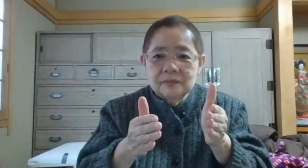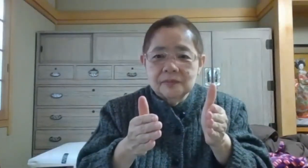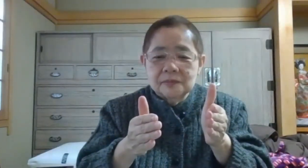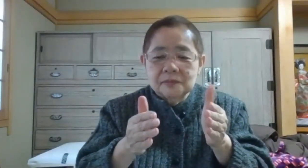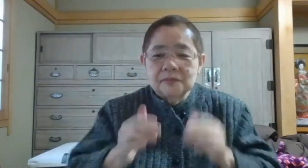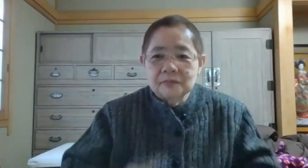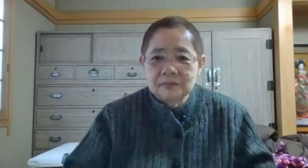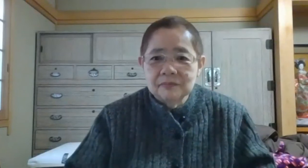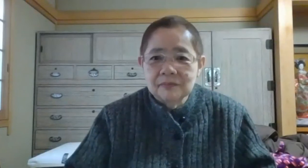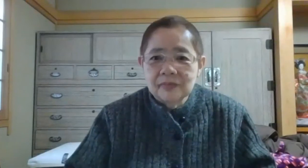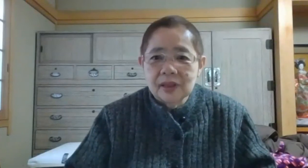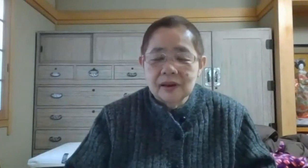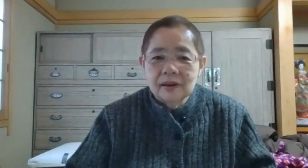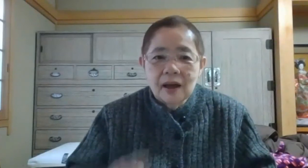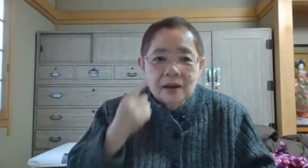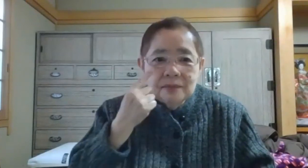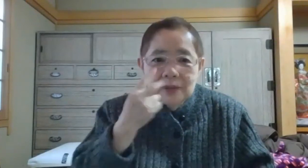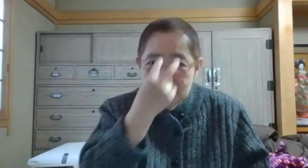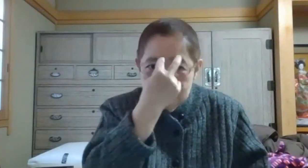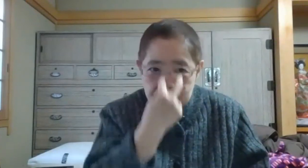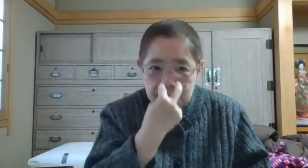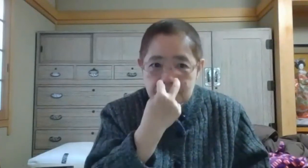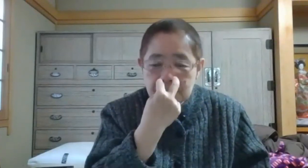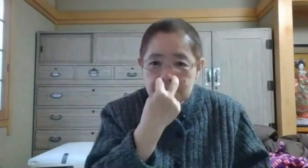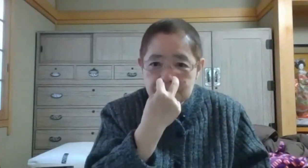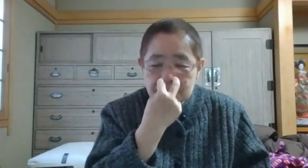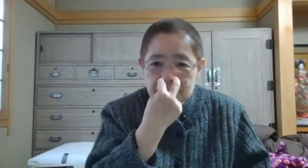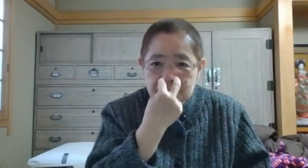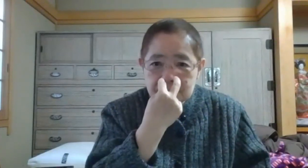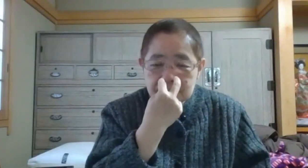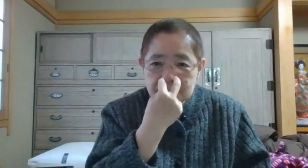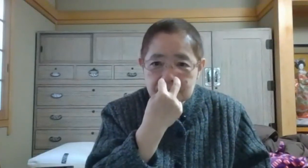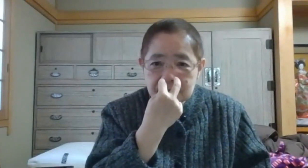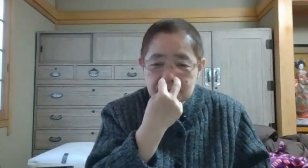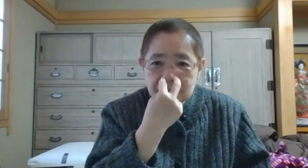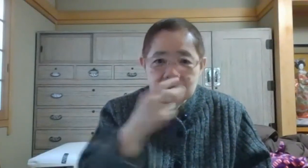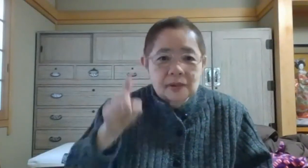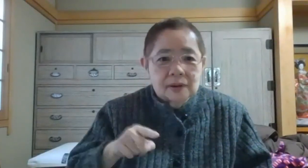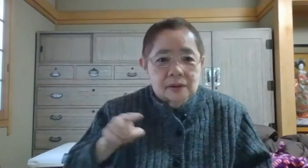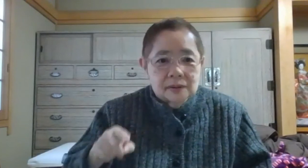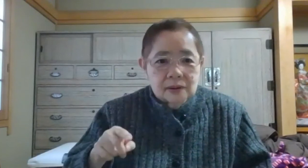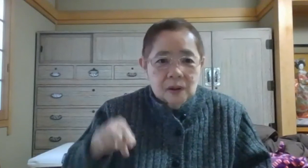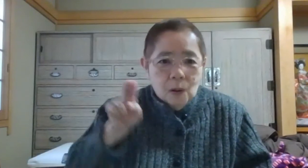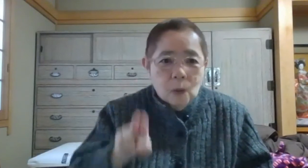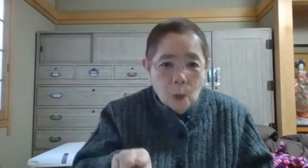それで、目の見えない人が、語を打てて喜ぶのは、すごく分かったんだけど、